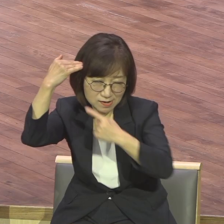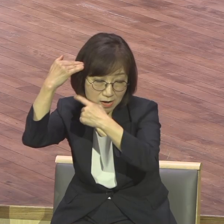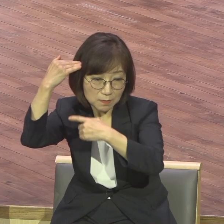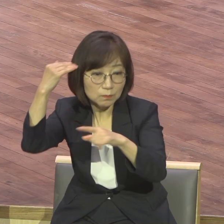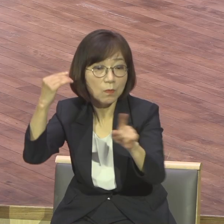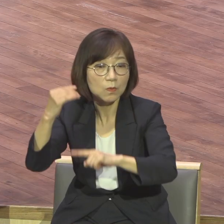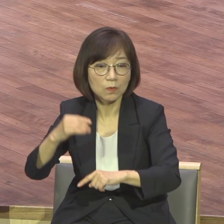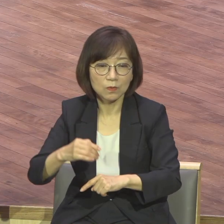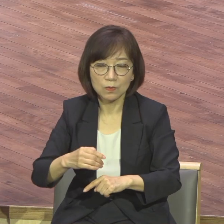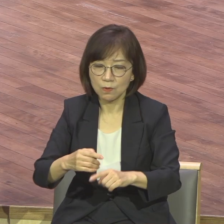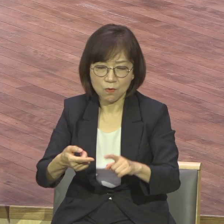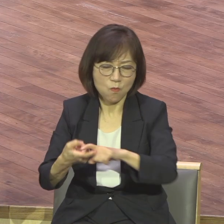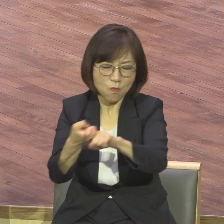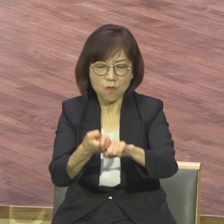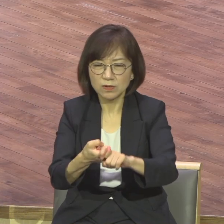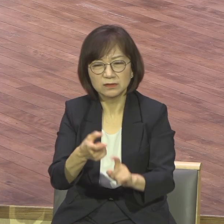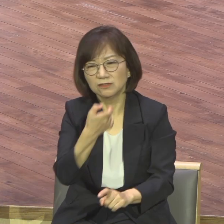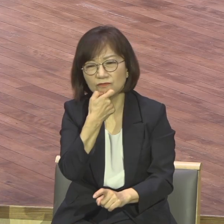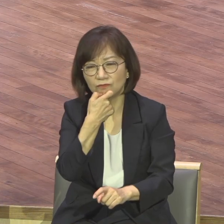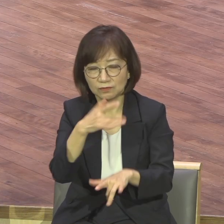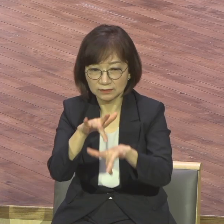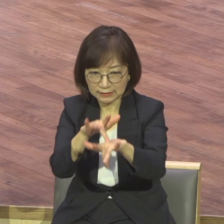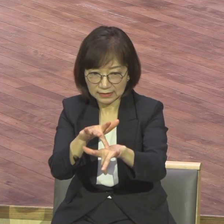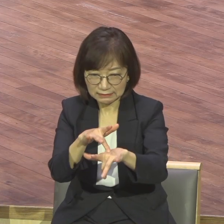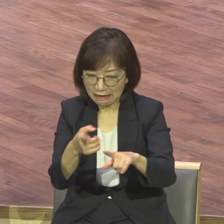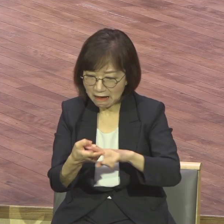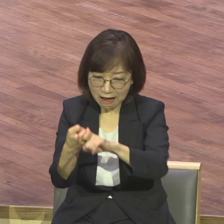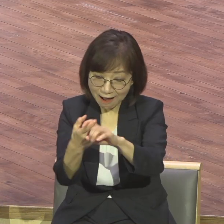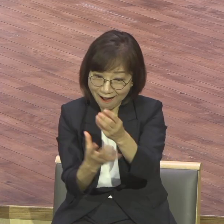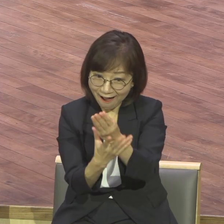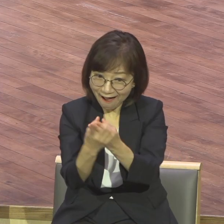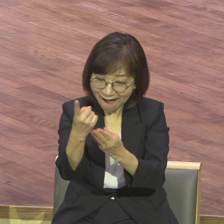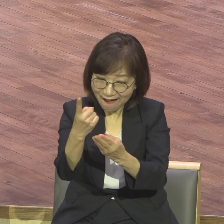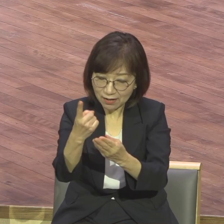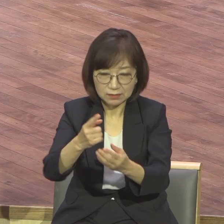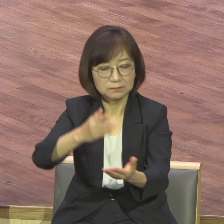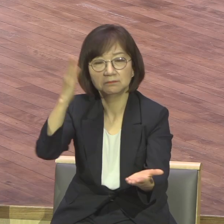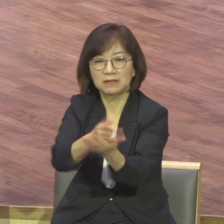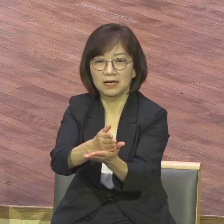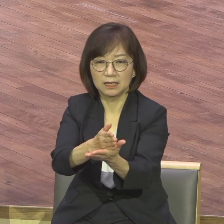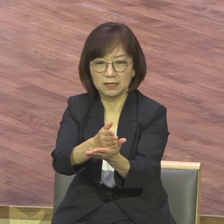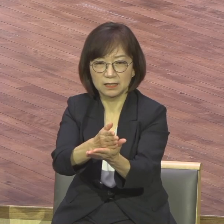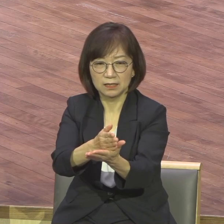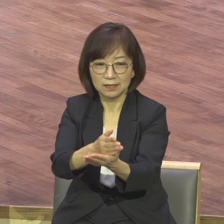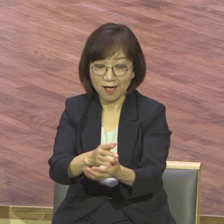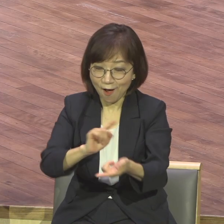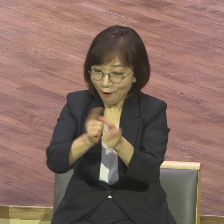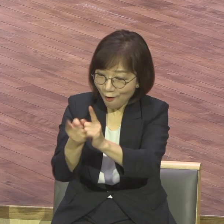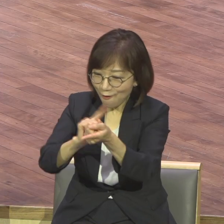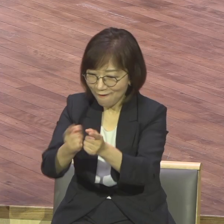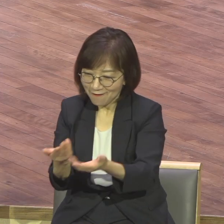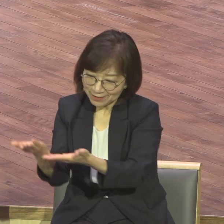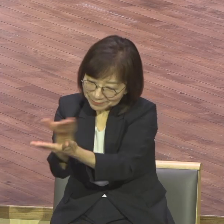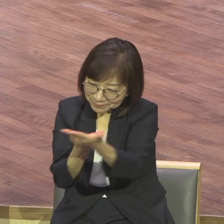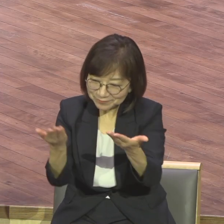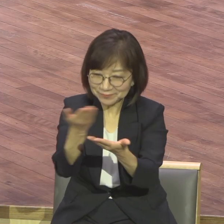사단은요 이렇게 아름답게 형제의 사랑이 교제하고 서로 은혜로운 이런